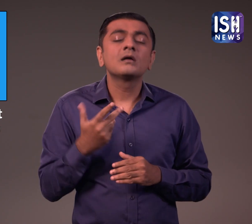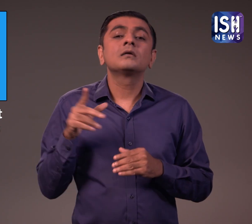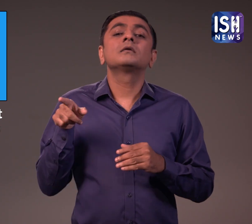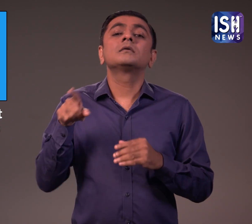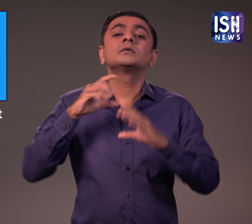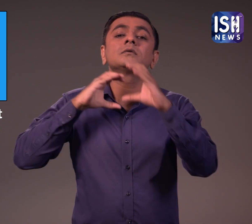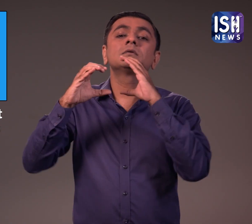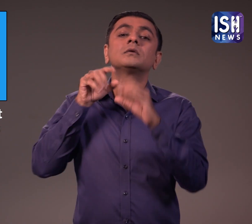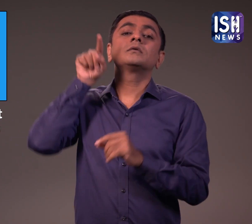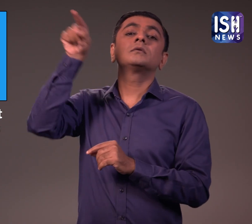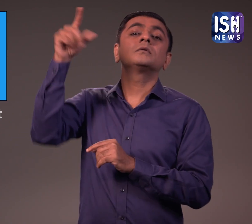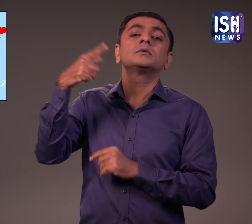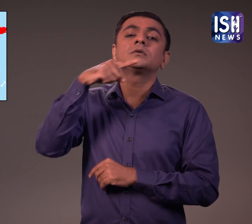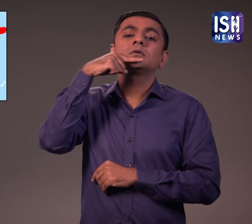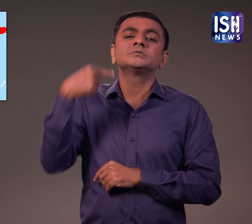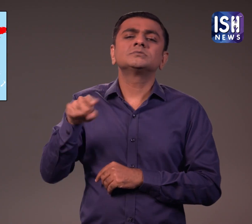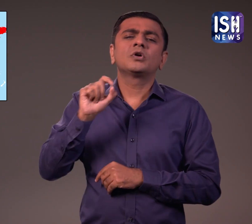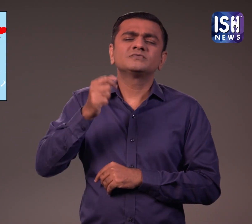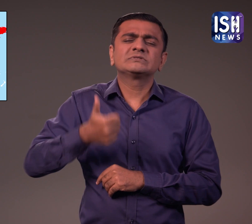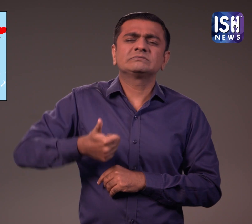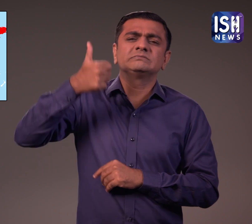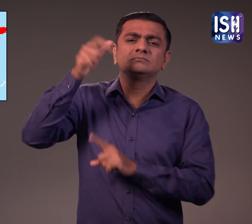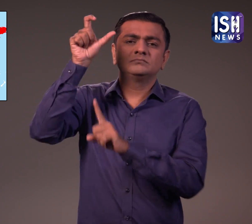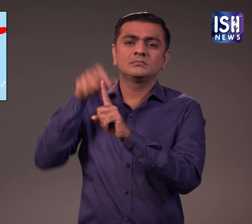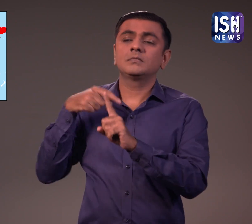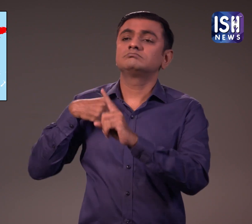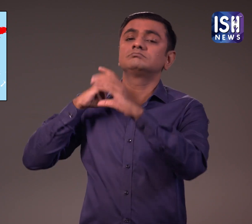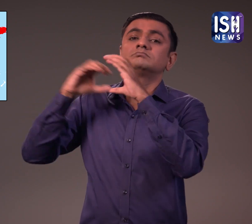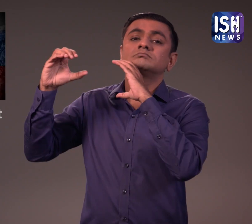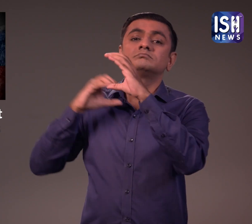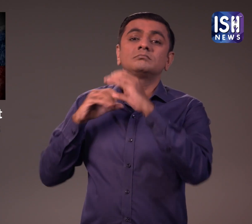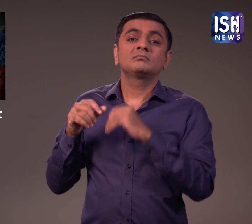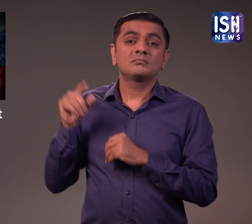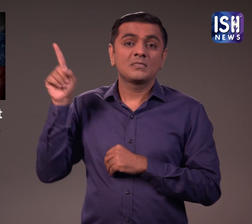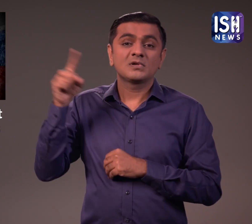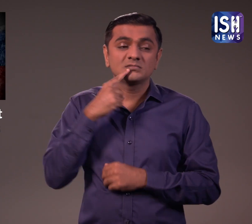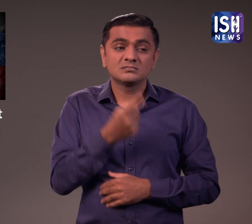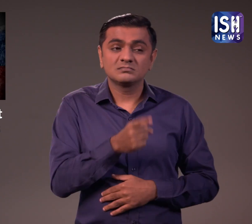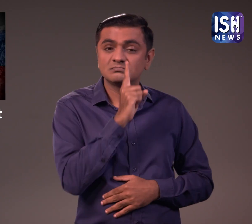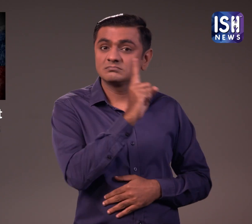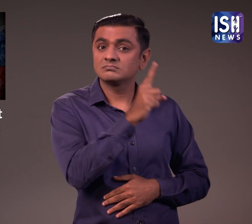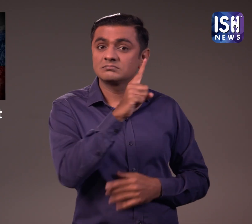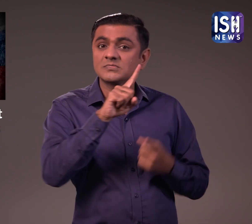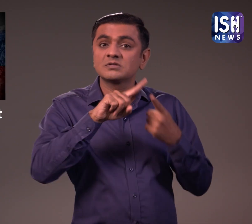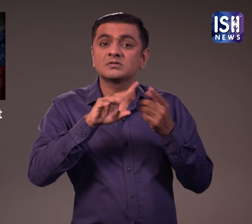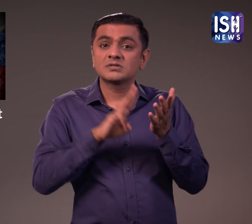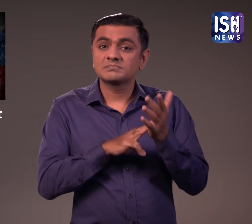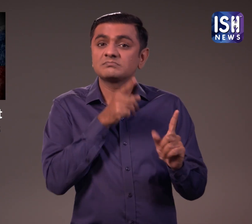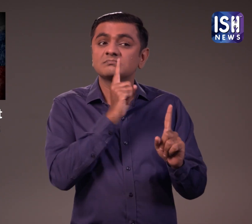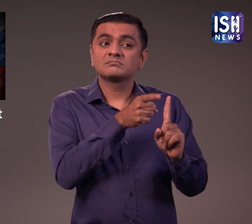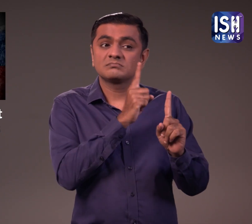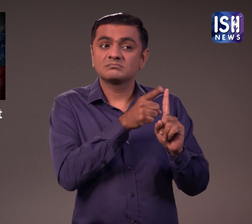एक रूसी अधिकारी के साथ उनके कथित संचार के बारे में अधिकारी ने दावा किया था कि मास्क